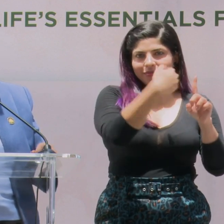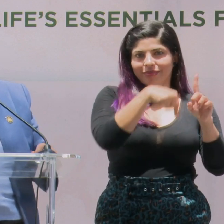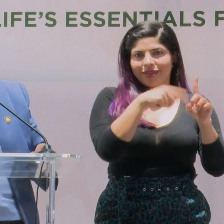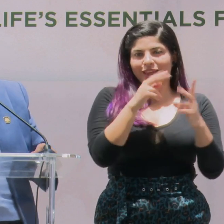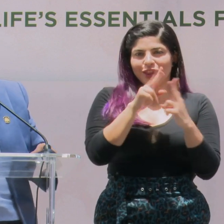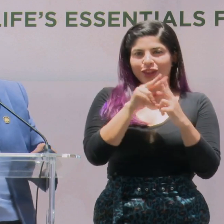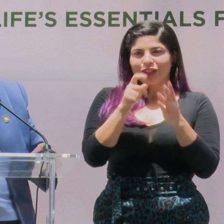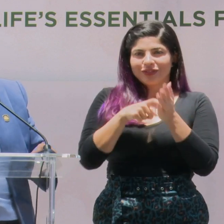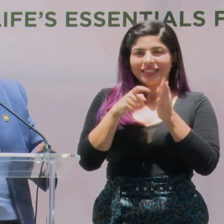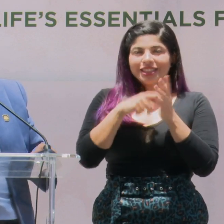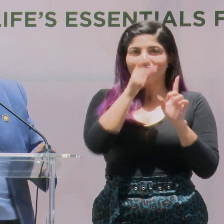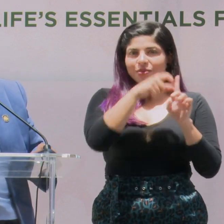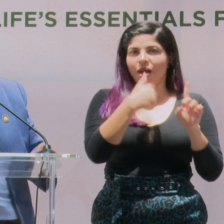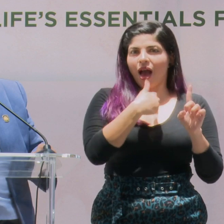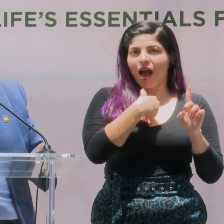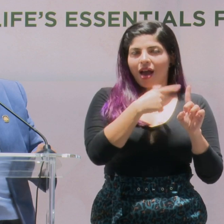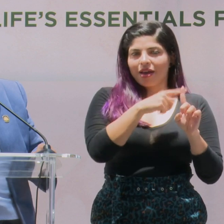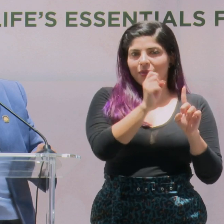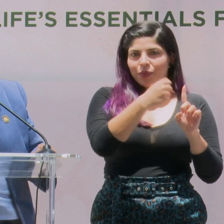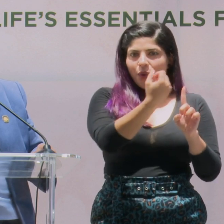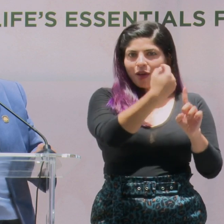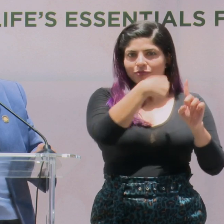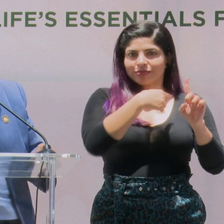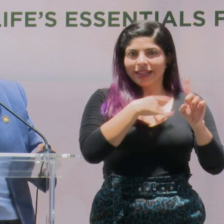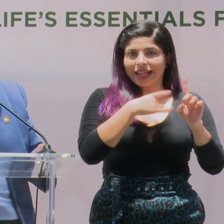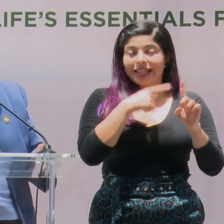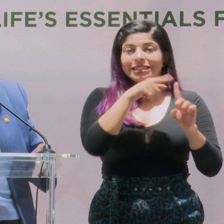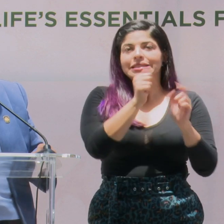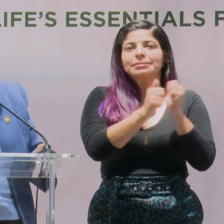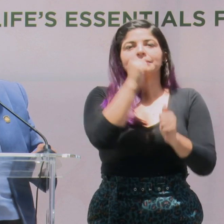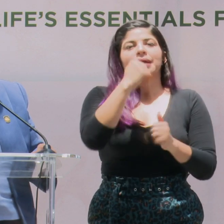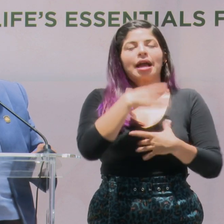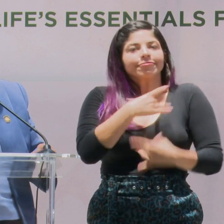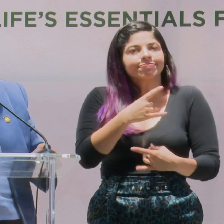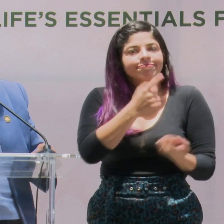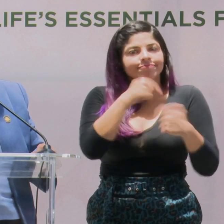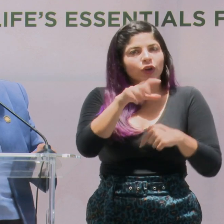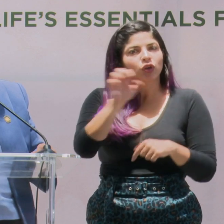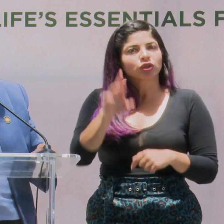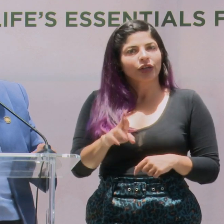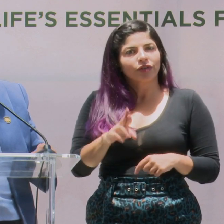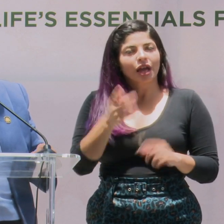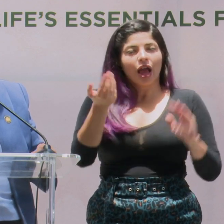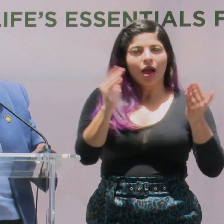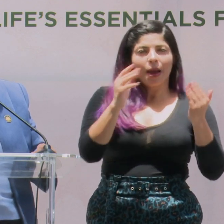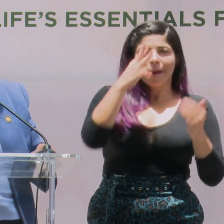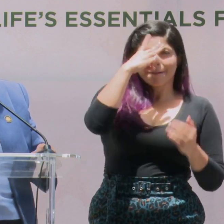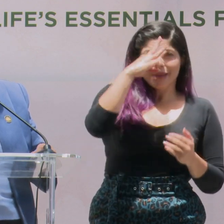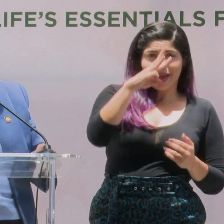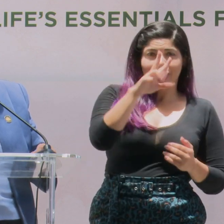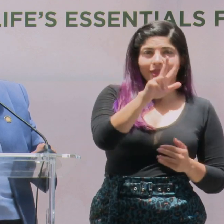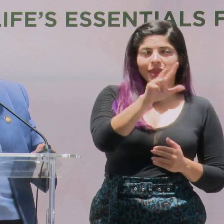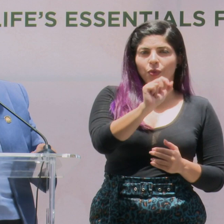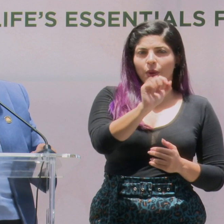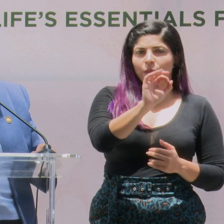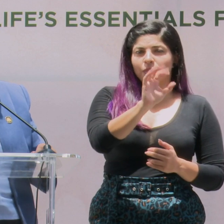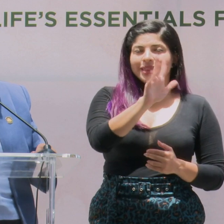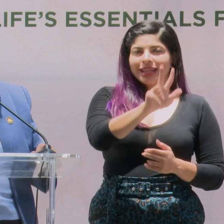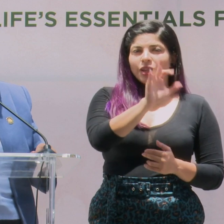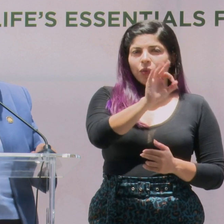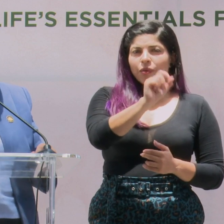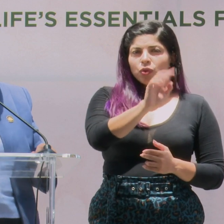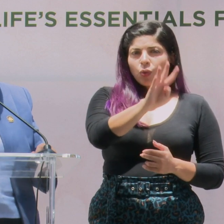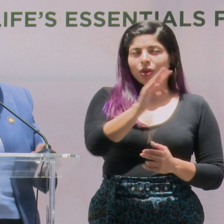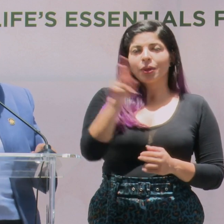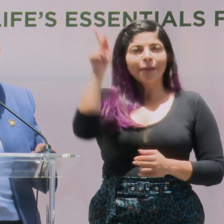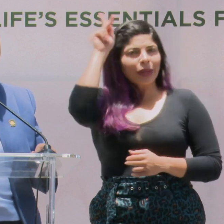dos condiciones. Y además, Costa Rica es el que les llama más la atención. Vean México, 39.4 y Perú,